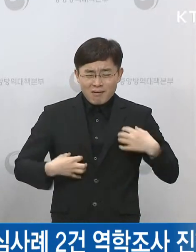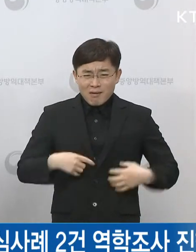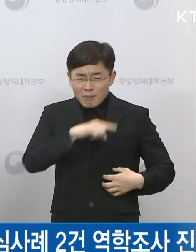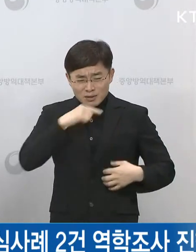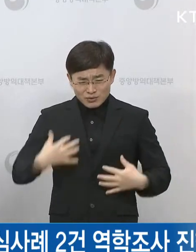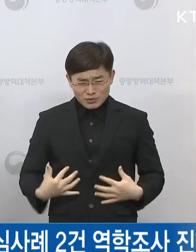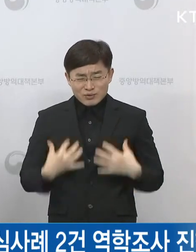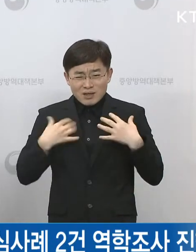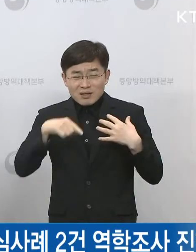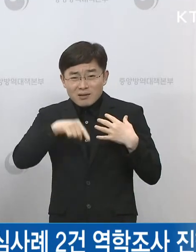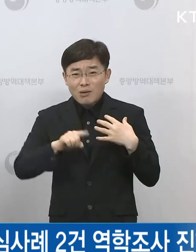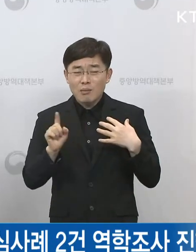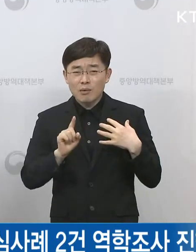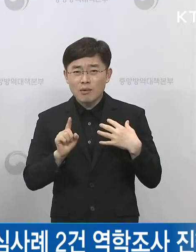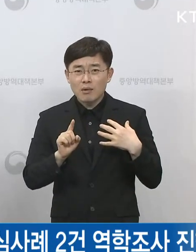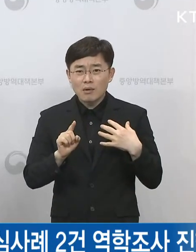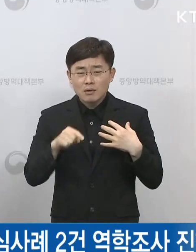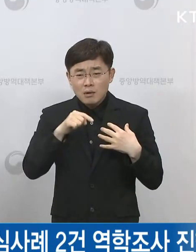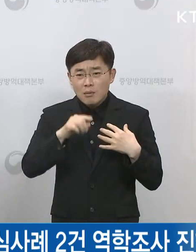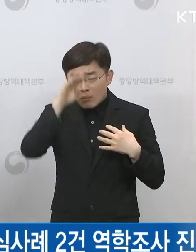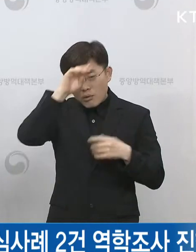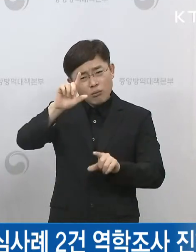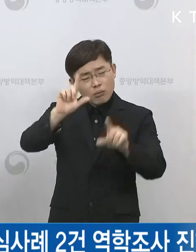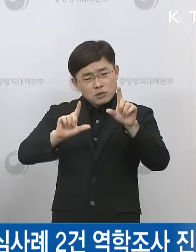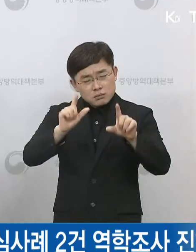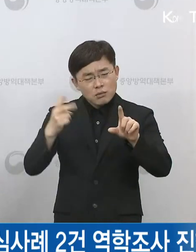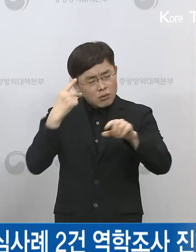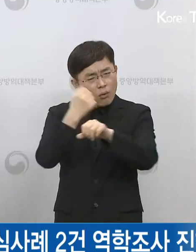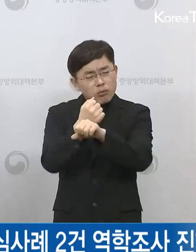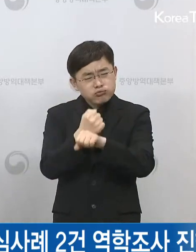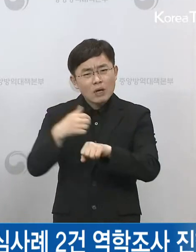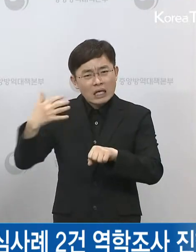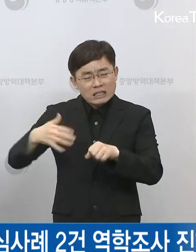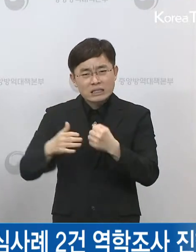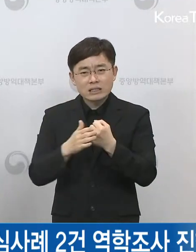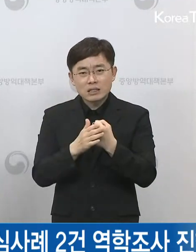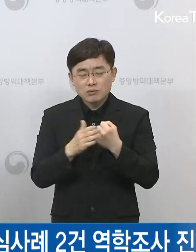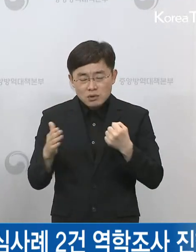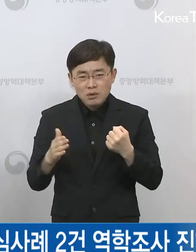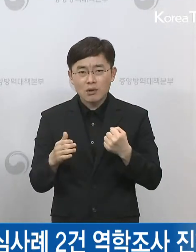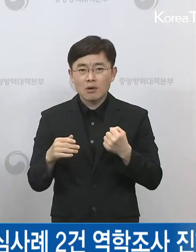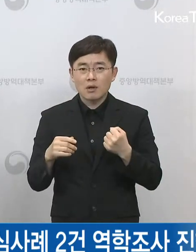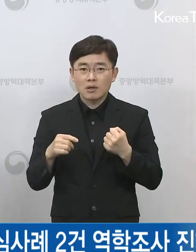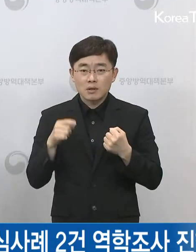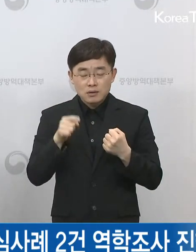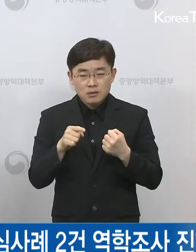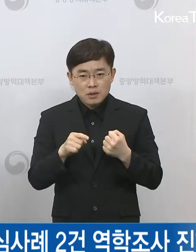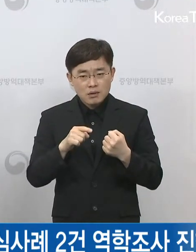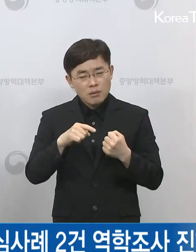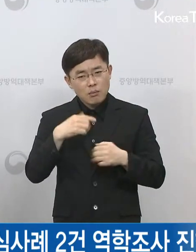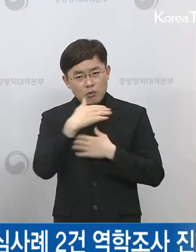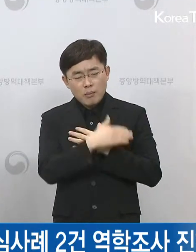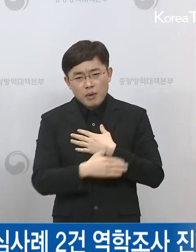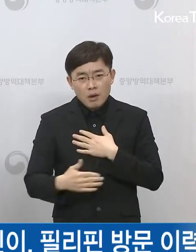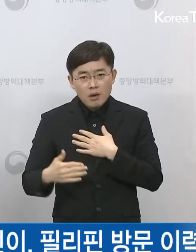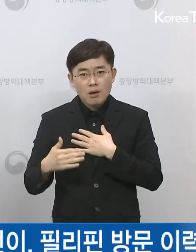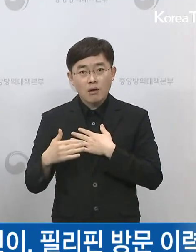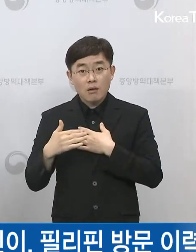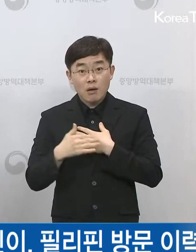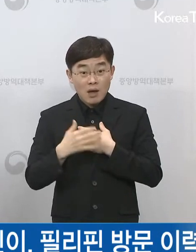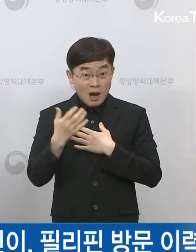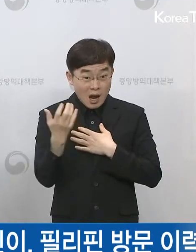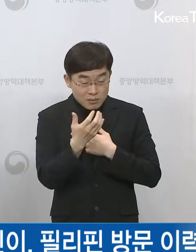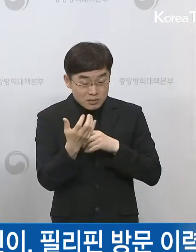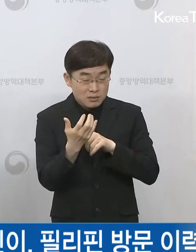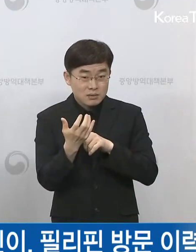질환의 병리 기전을 잘 명확하게 파악하지 못하고 있다는 점을 고려해서 일단 사례 정의를 좀 넓게 적용하는 방향으로